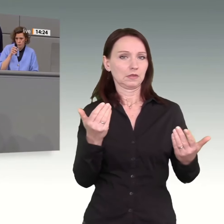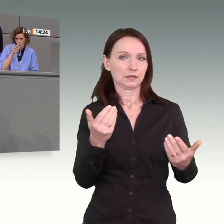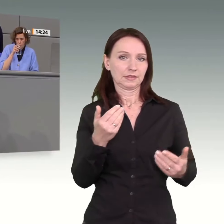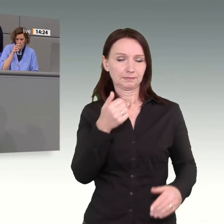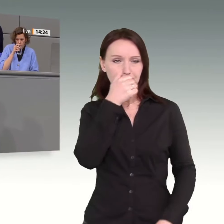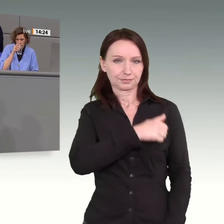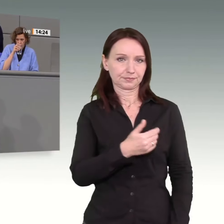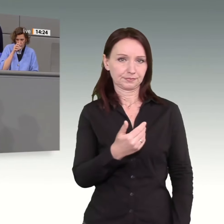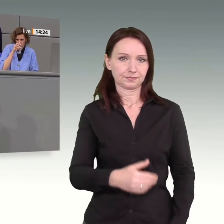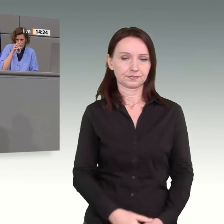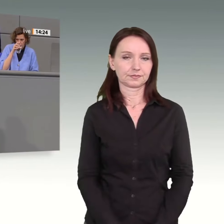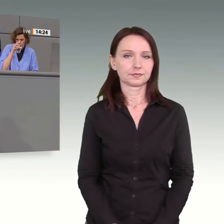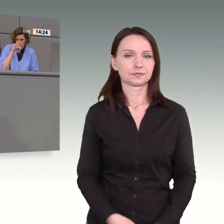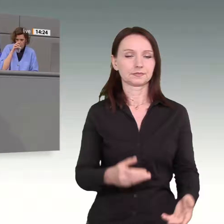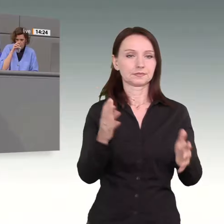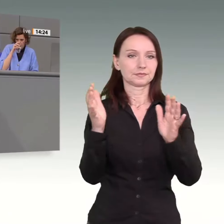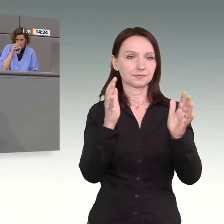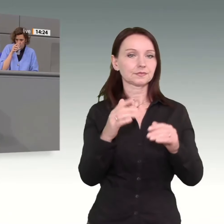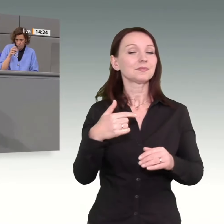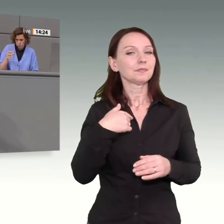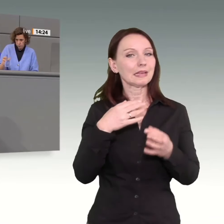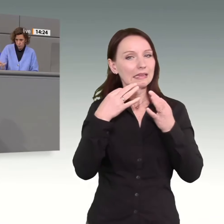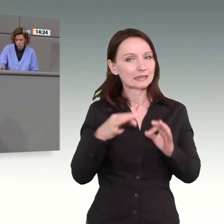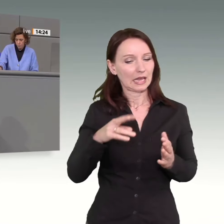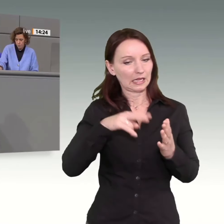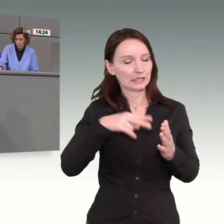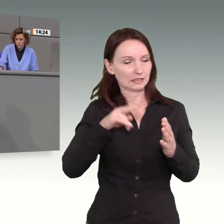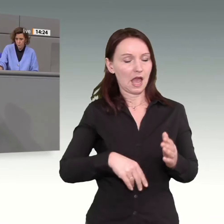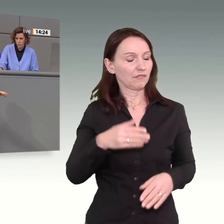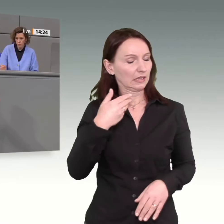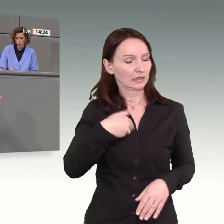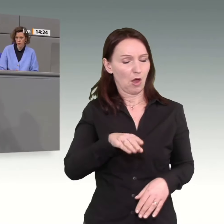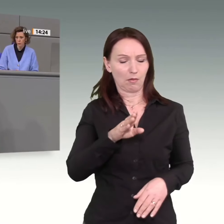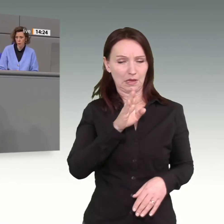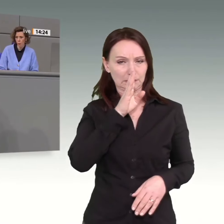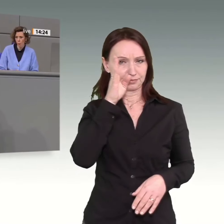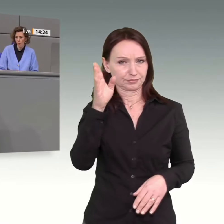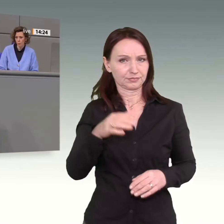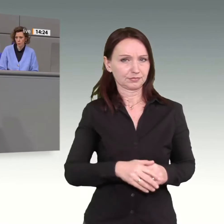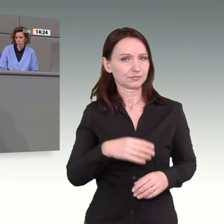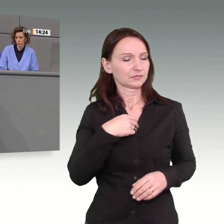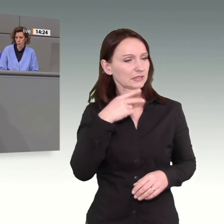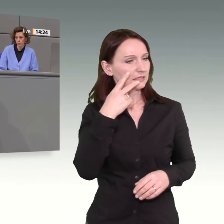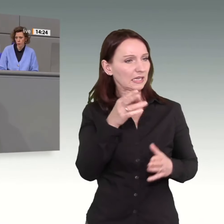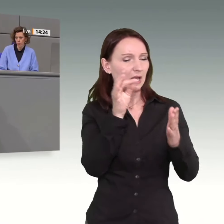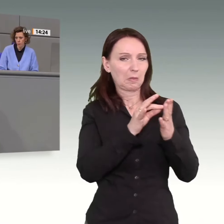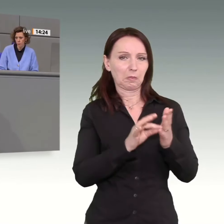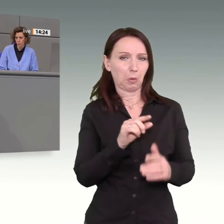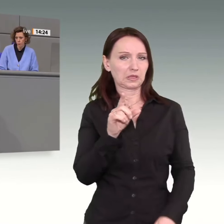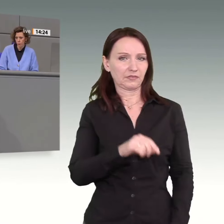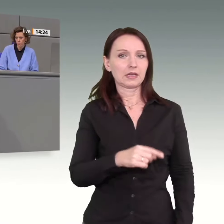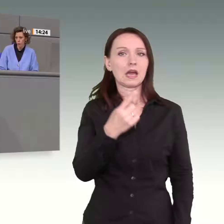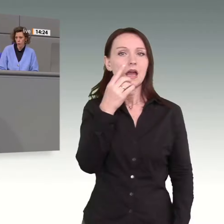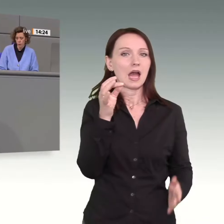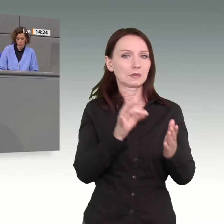Detail geht, wird es noch schräger. Was mir aufgefallen ist unter diesen wenigen Punkten, der eine, da schreiben Sie